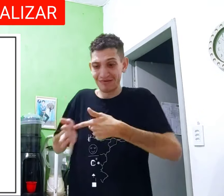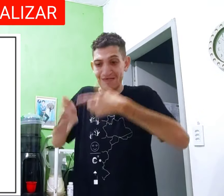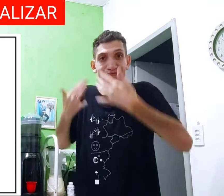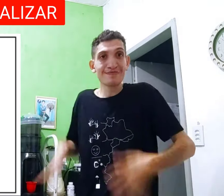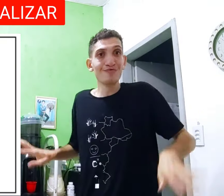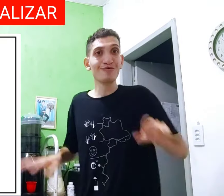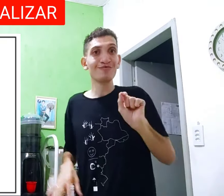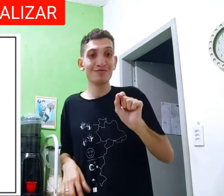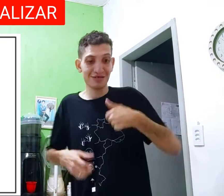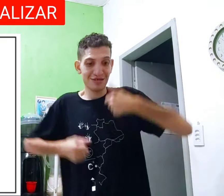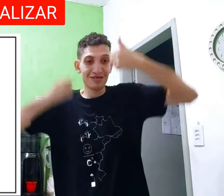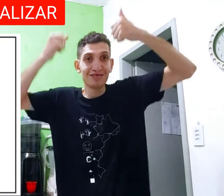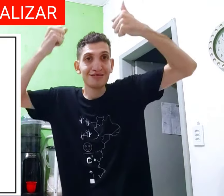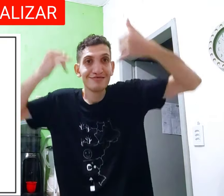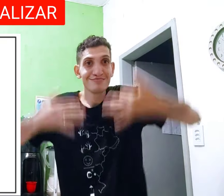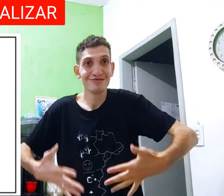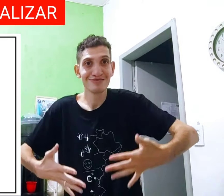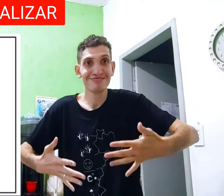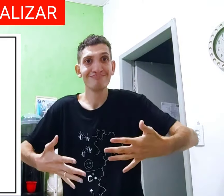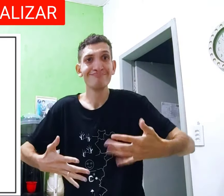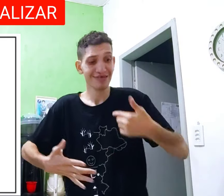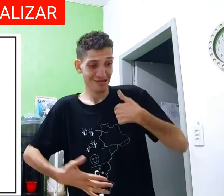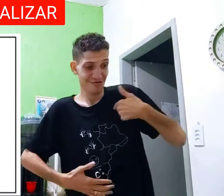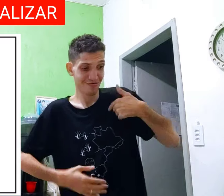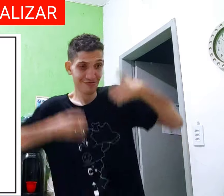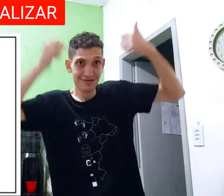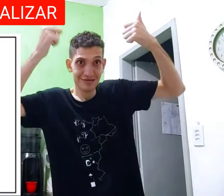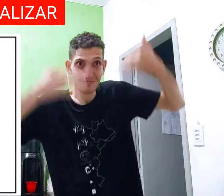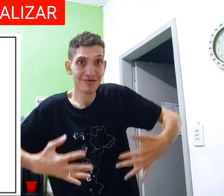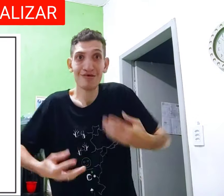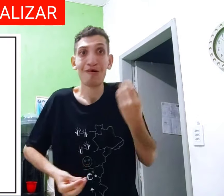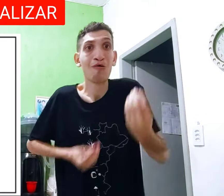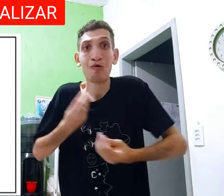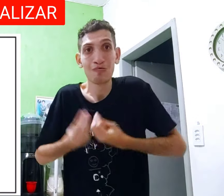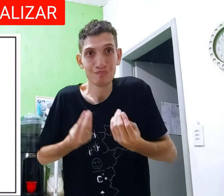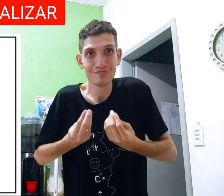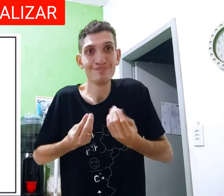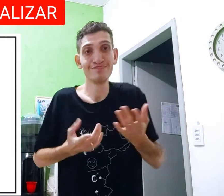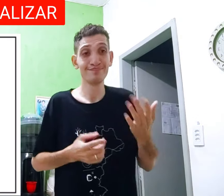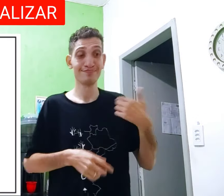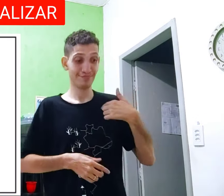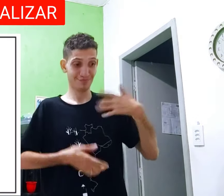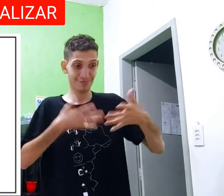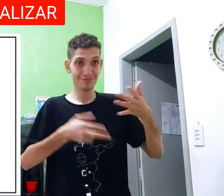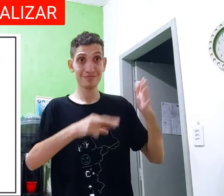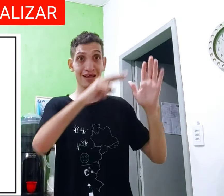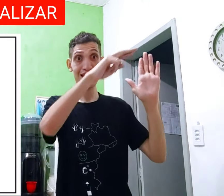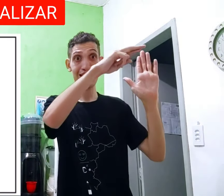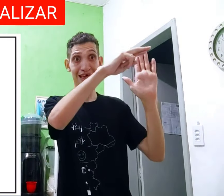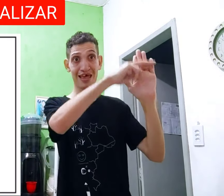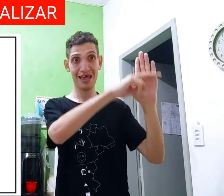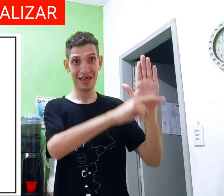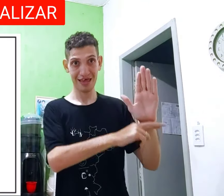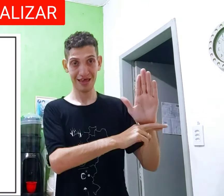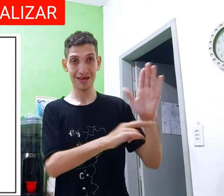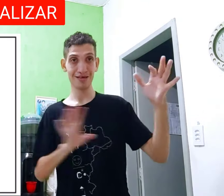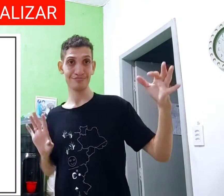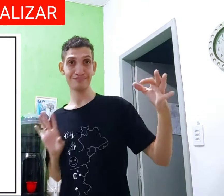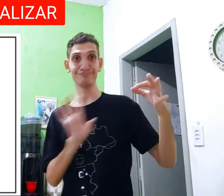sinal. Na verdade, personaliza natural, é a explicação. de explicar como? Eu explico